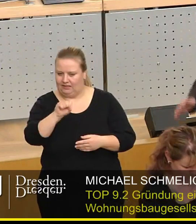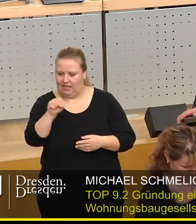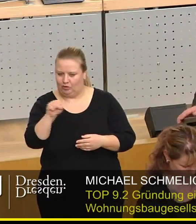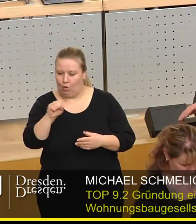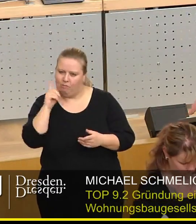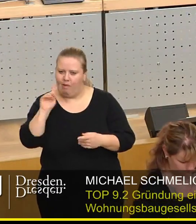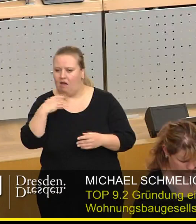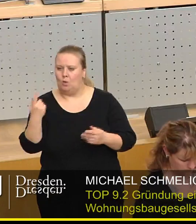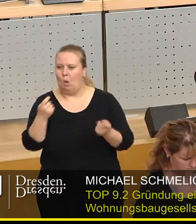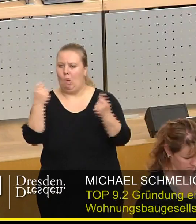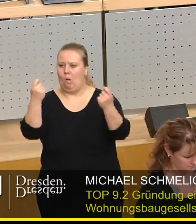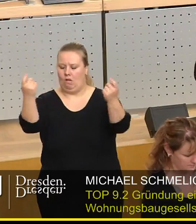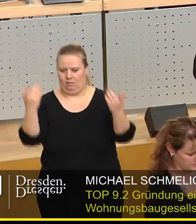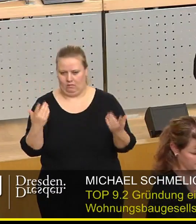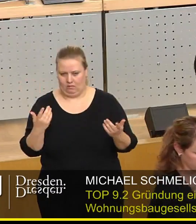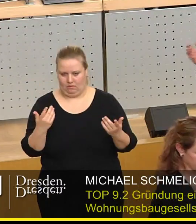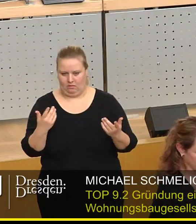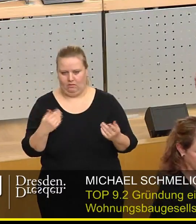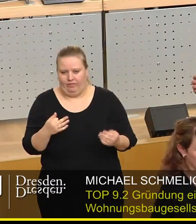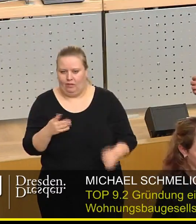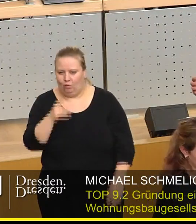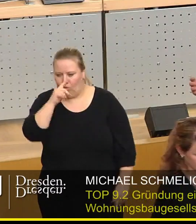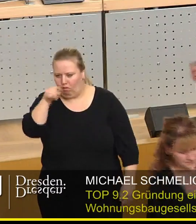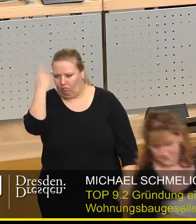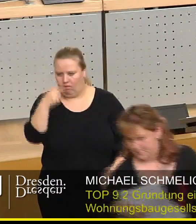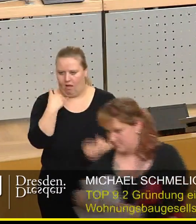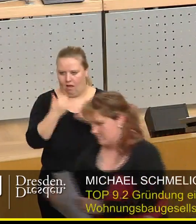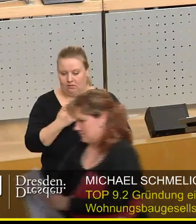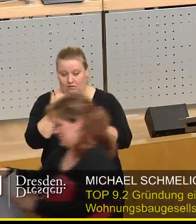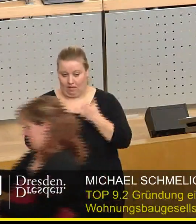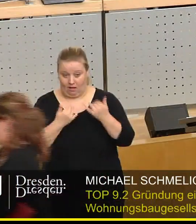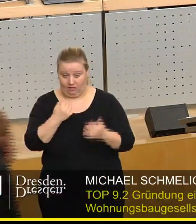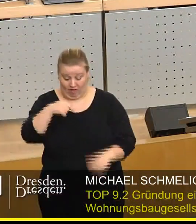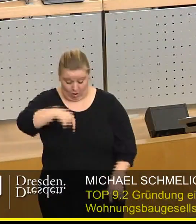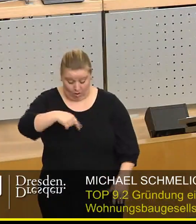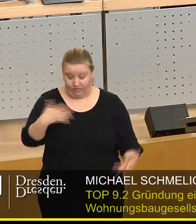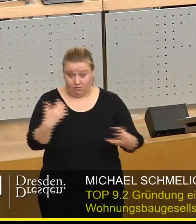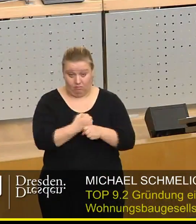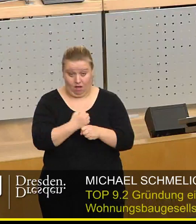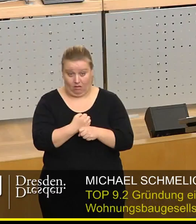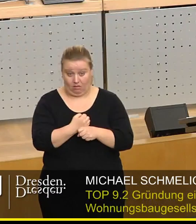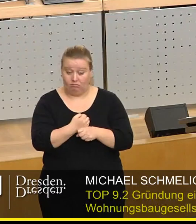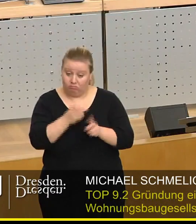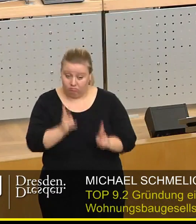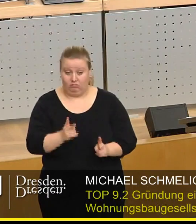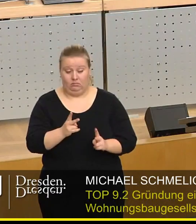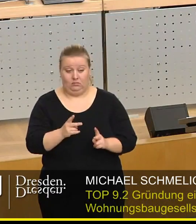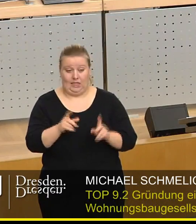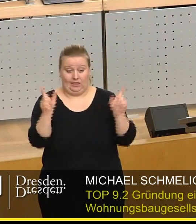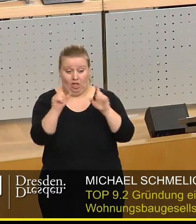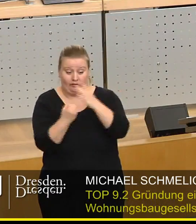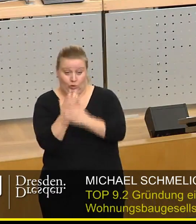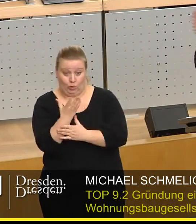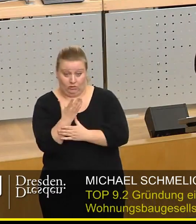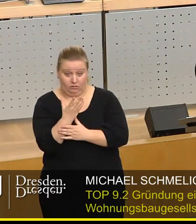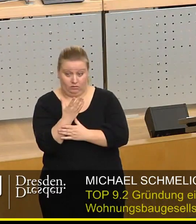polemisieren, ich sage auch mal puren Blödsinn erzählen, weil alles das, was wir heute tun, nämlich die Gründung dieser Gesellschaft,